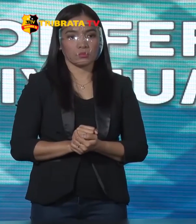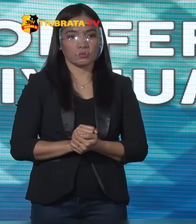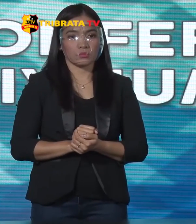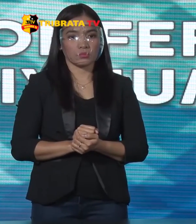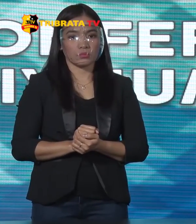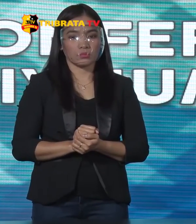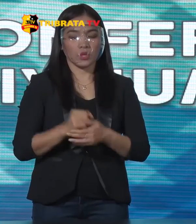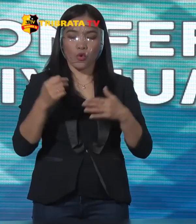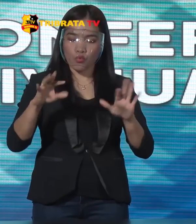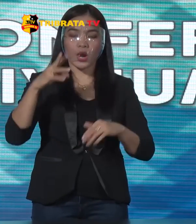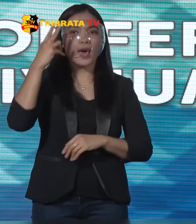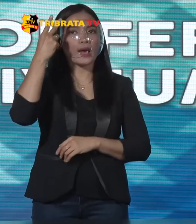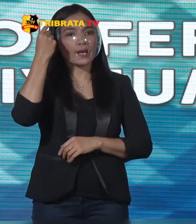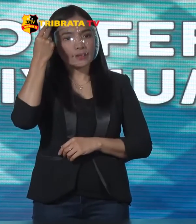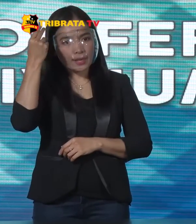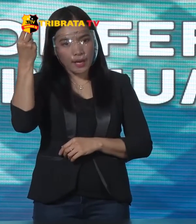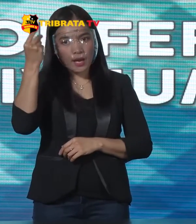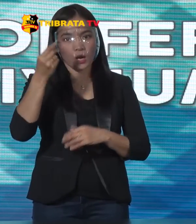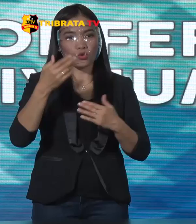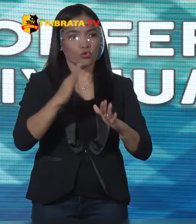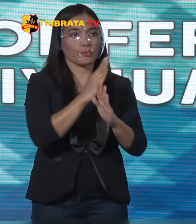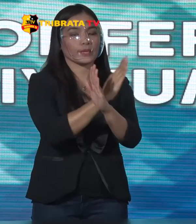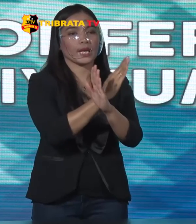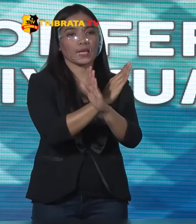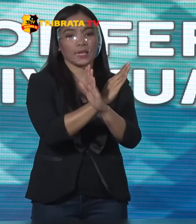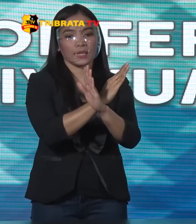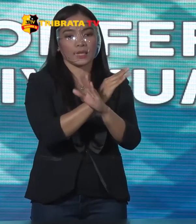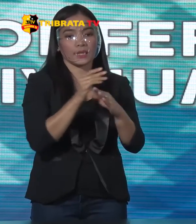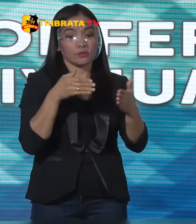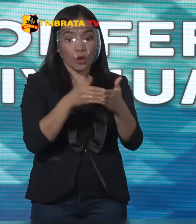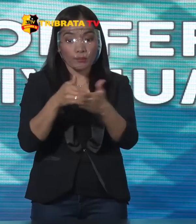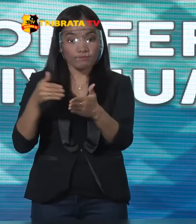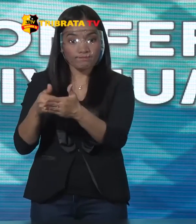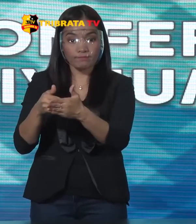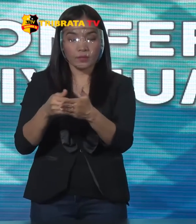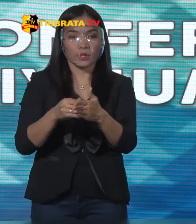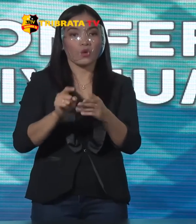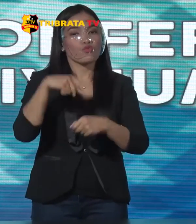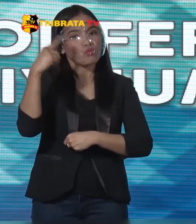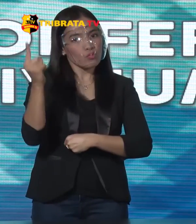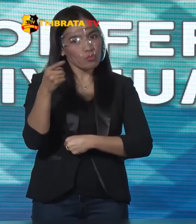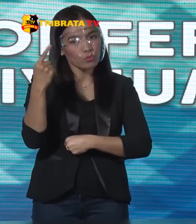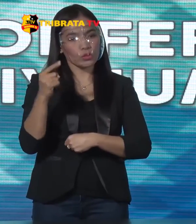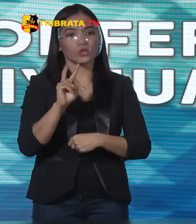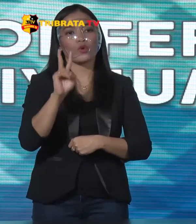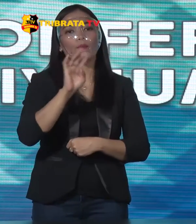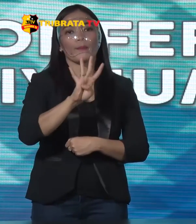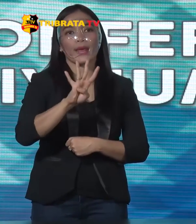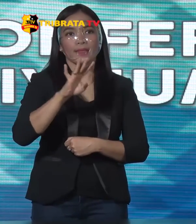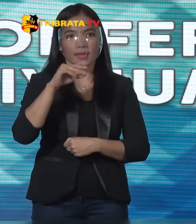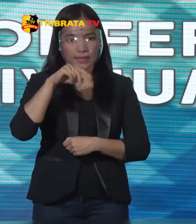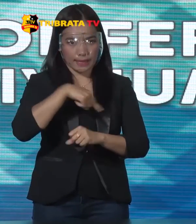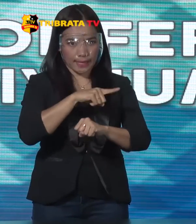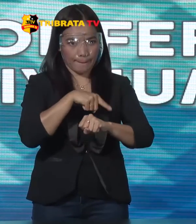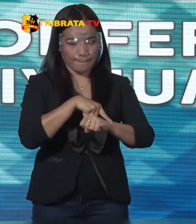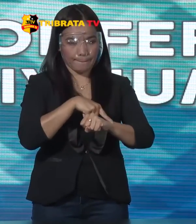Sudah Kebijakan Untuk penyekatan Dilaksanakan Selama 24 jam Ya 24